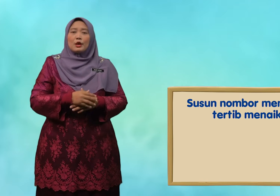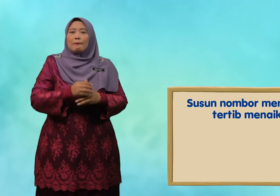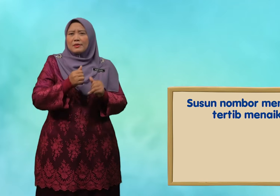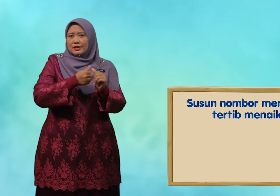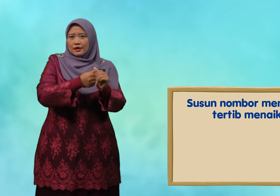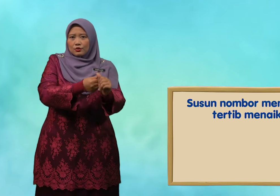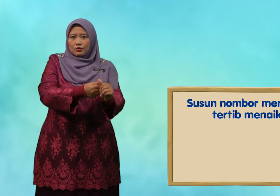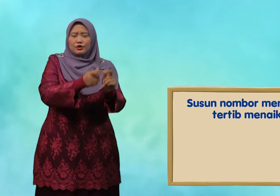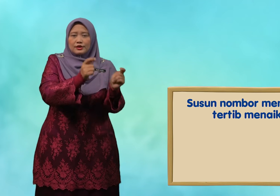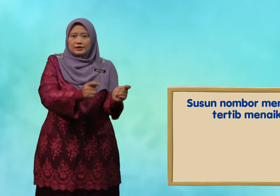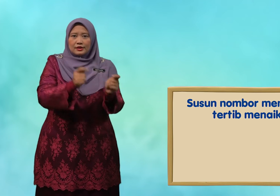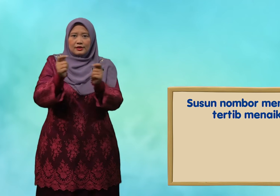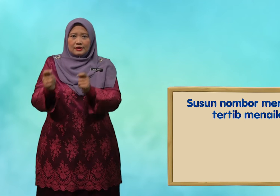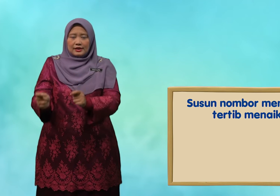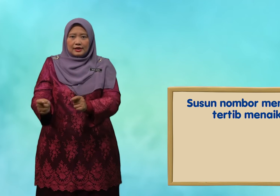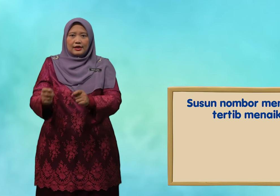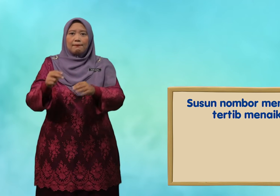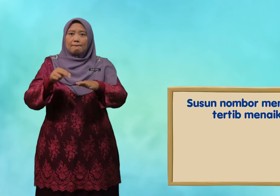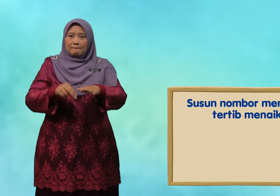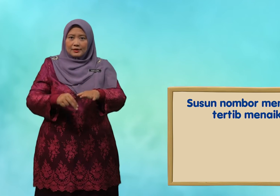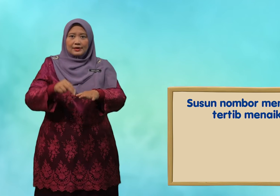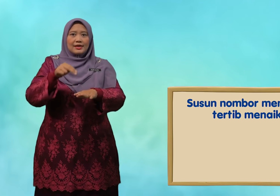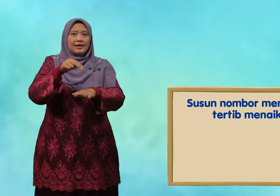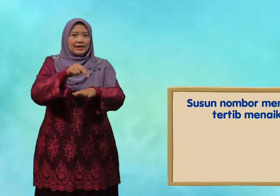mengikut tertib menaik?